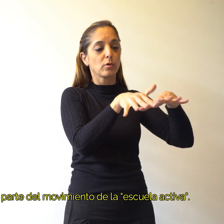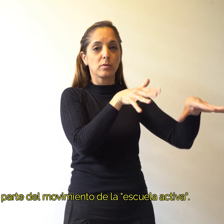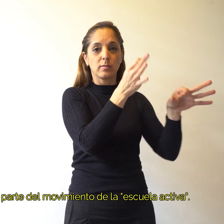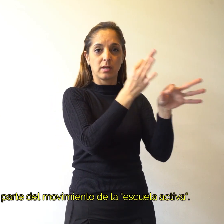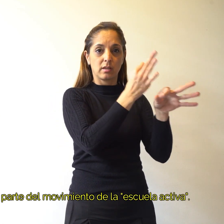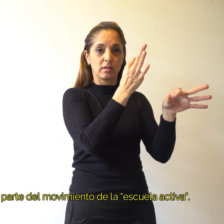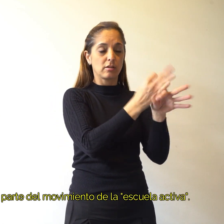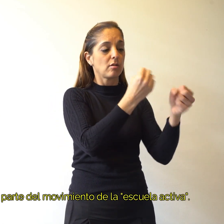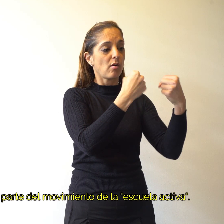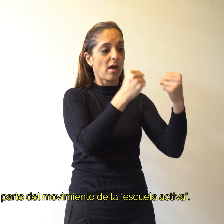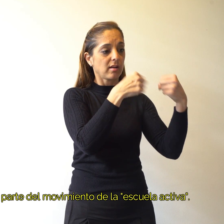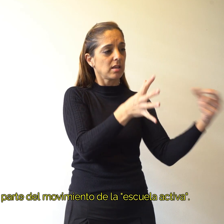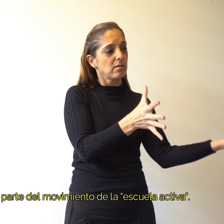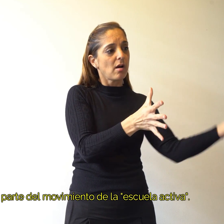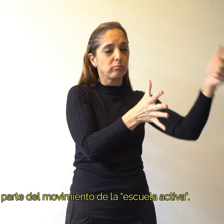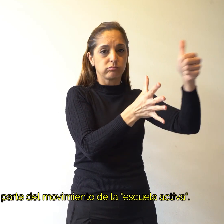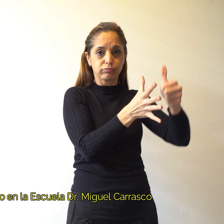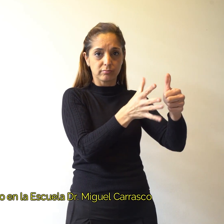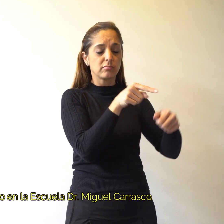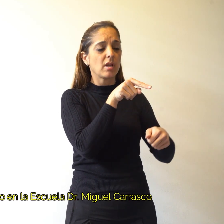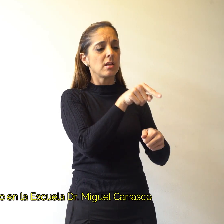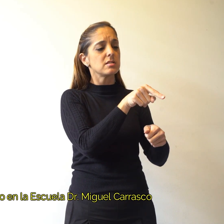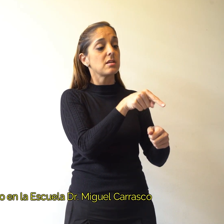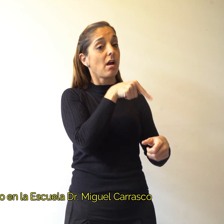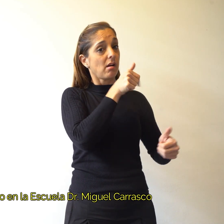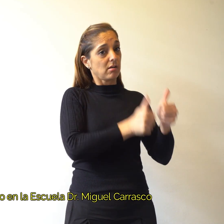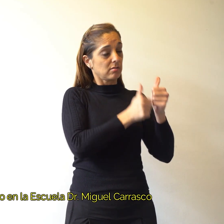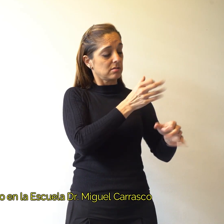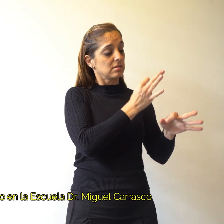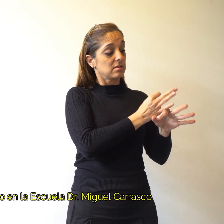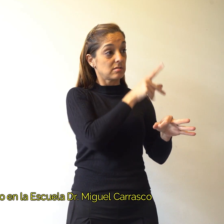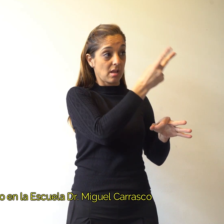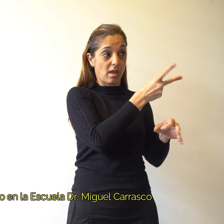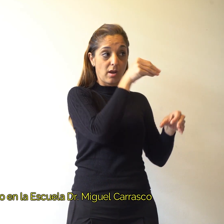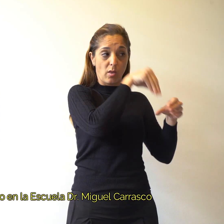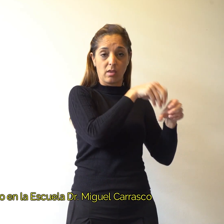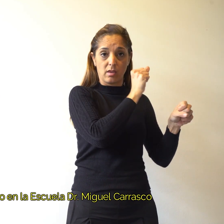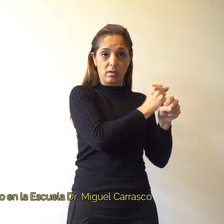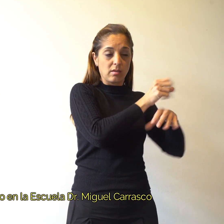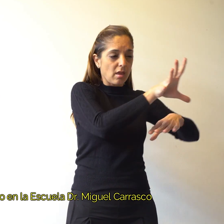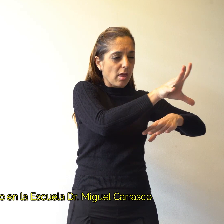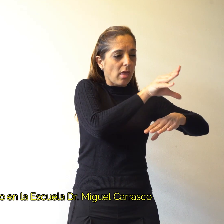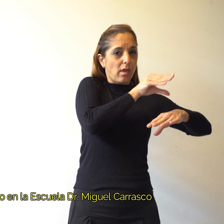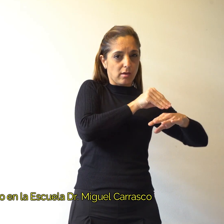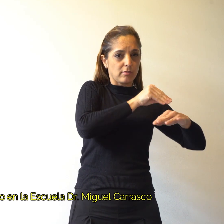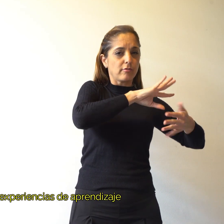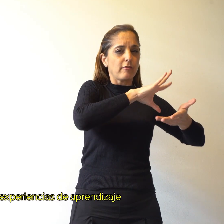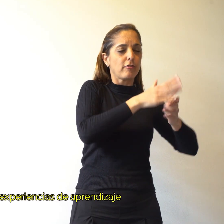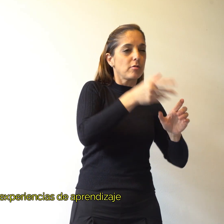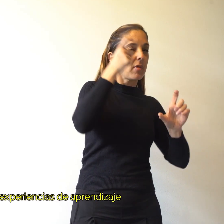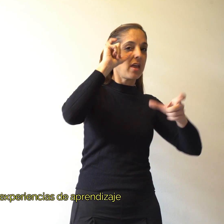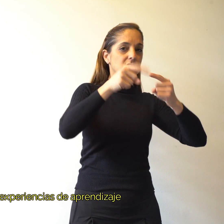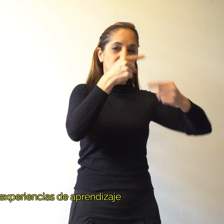movimiento de la Escuela Activa. Aplicaron este modelo en la Escuela Doctor Miguel Carrasco,